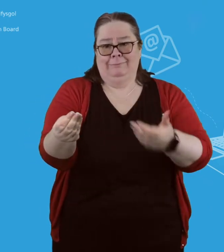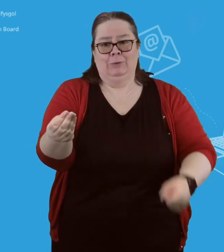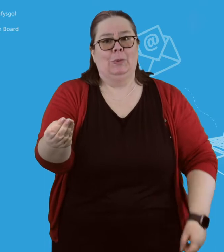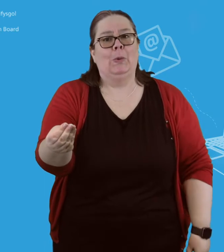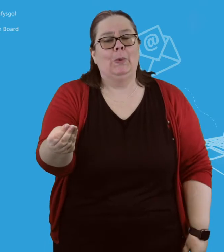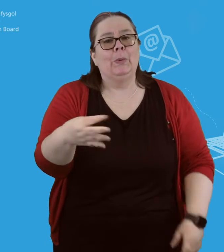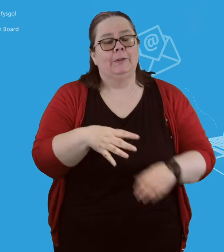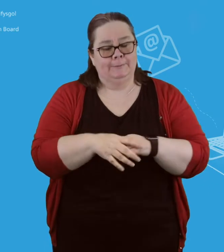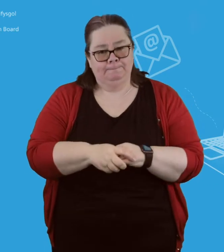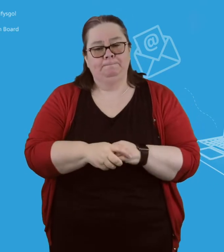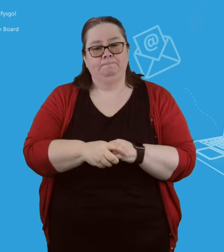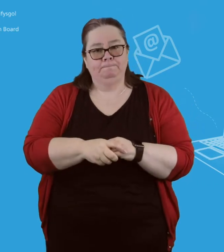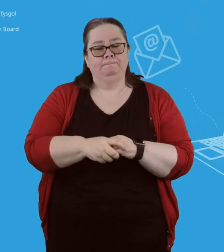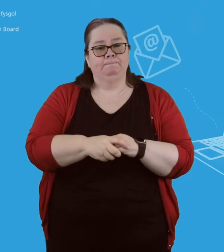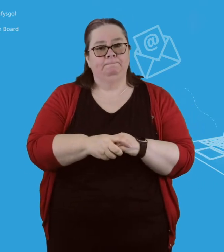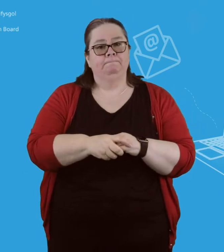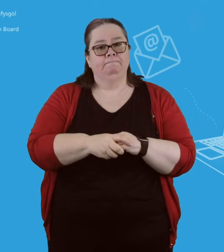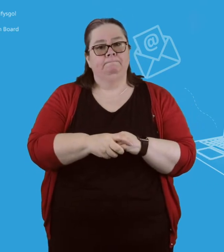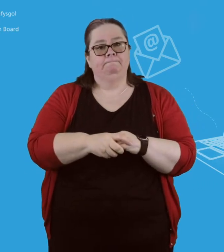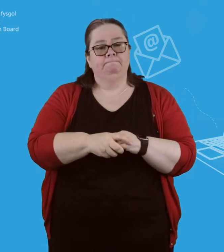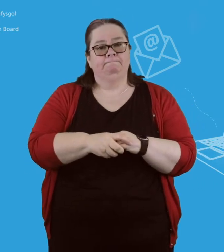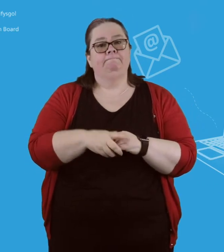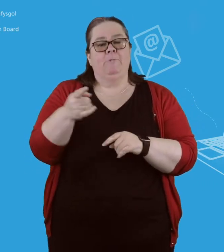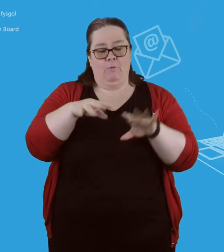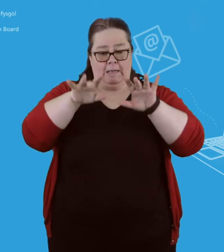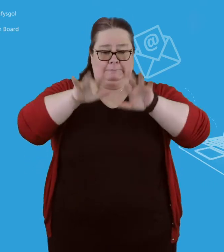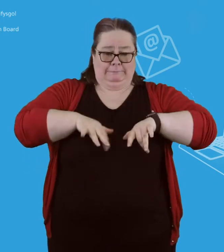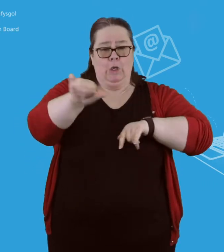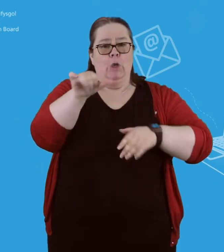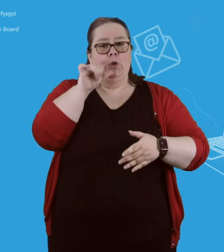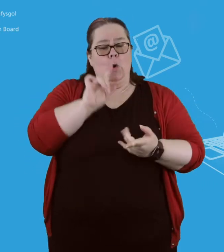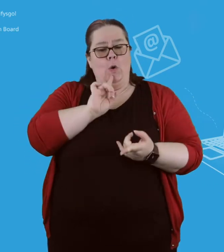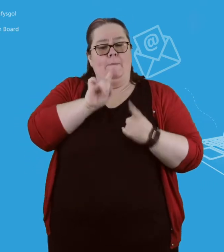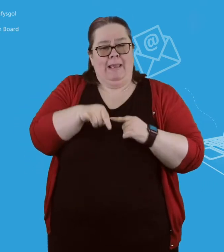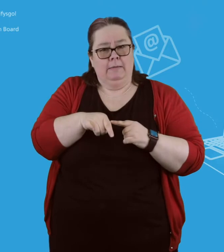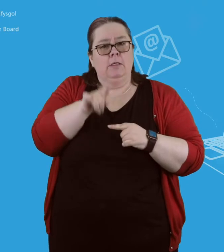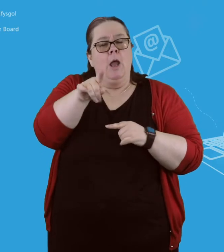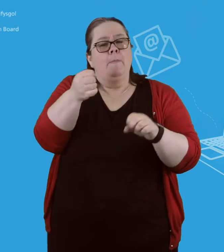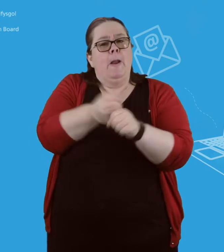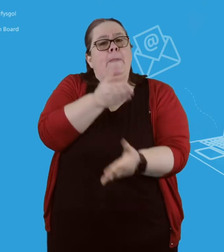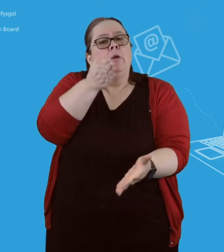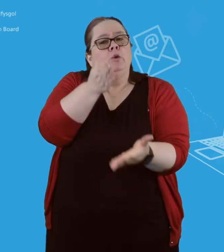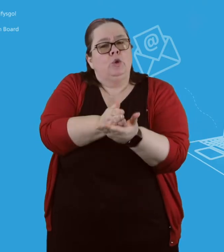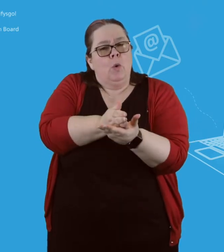0300 055 11 7 8